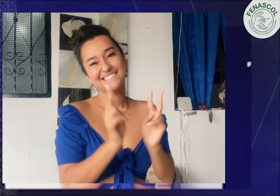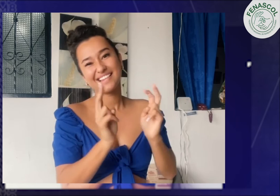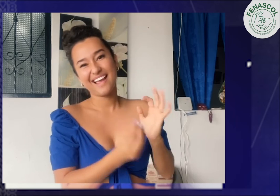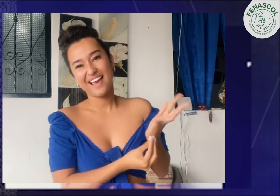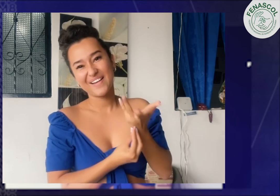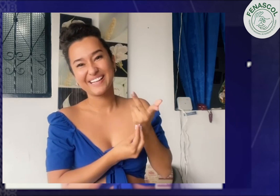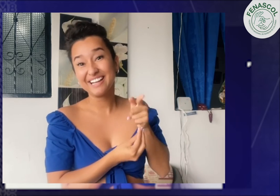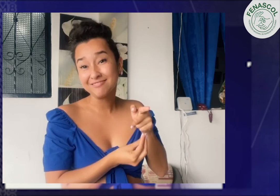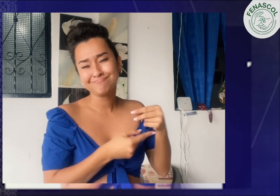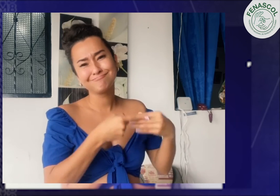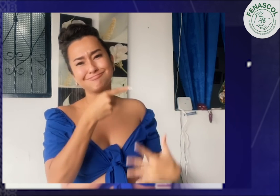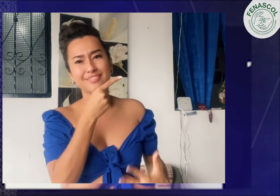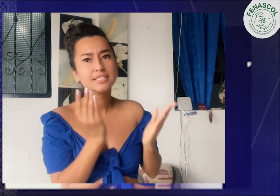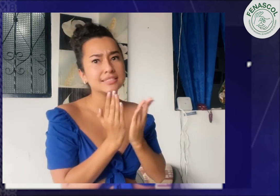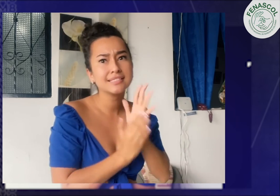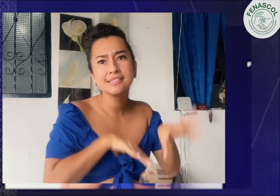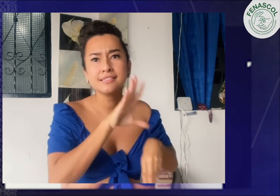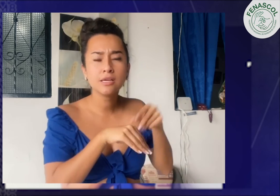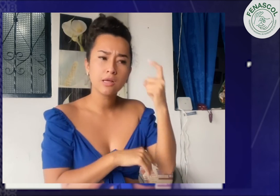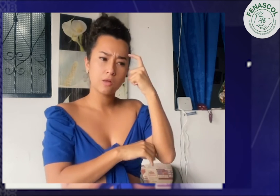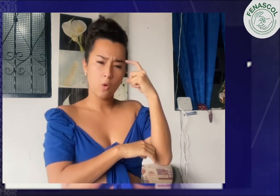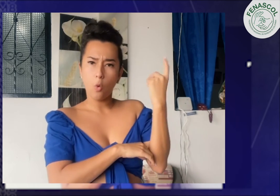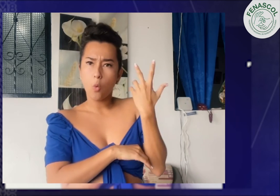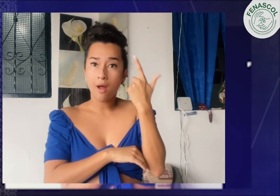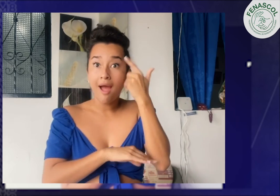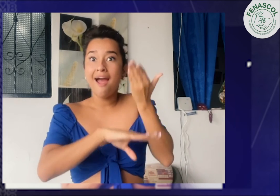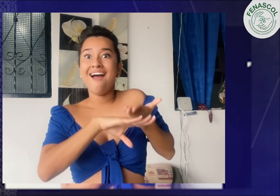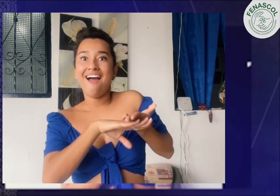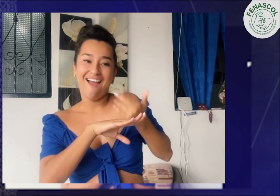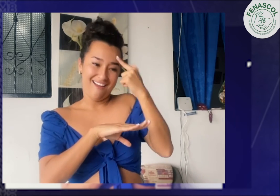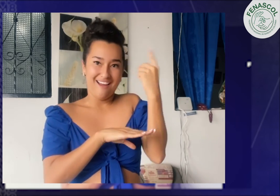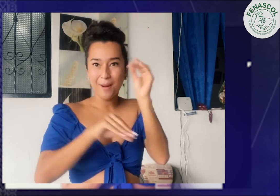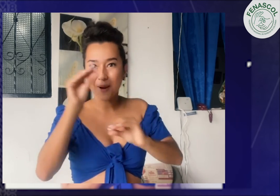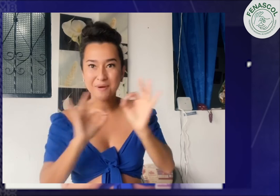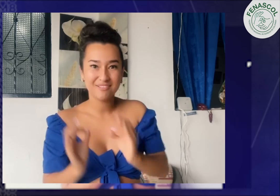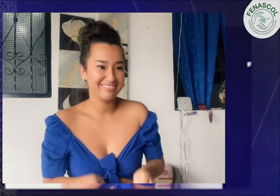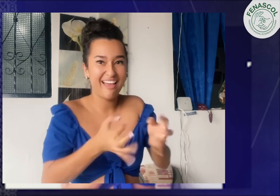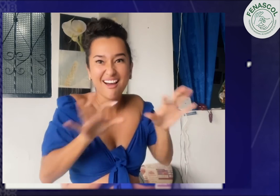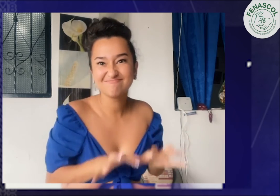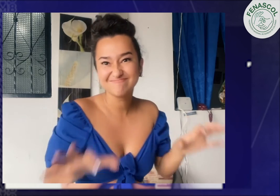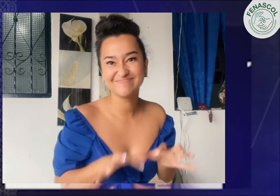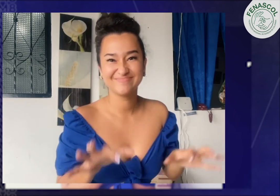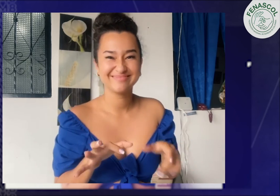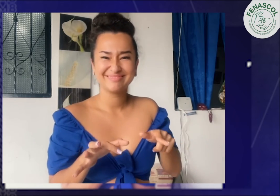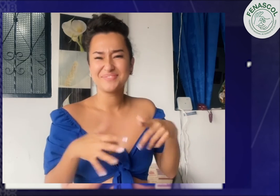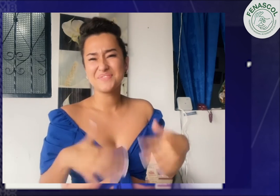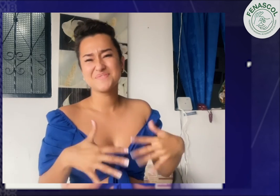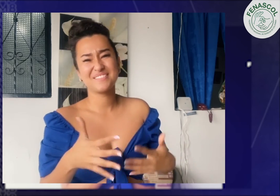temas, poder tener ideas y proponer diferentes actividades Todo eso me hace sentir activa y